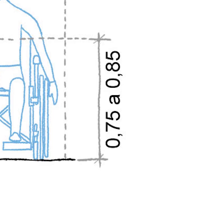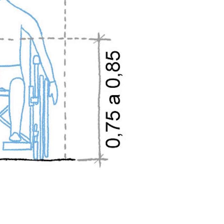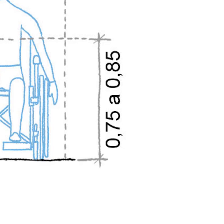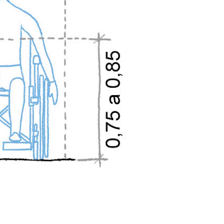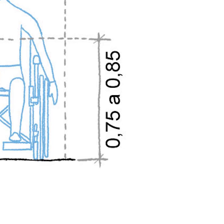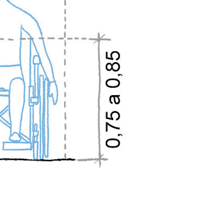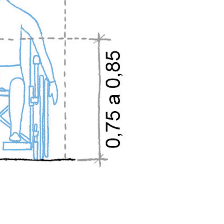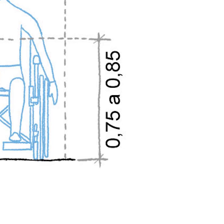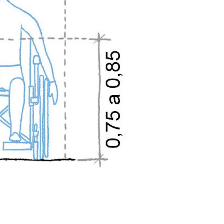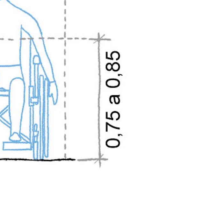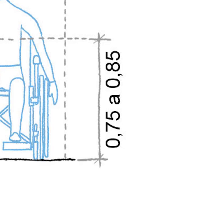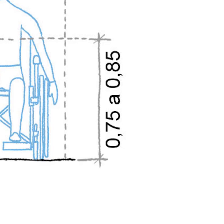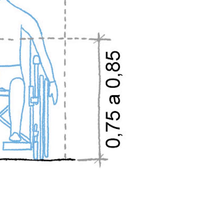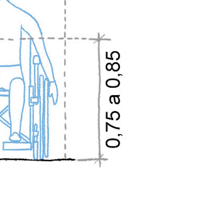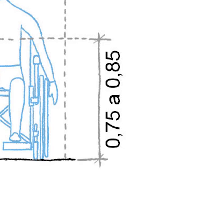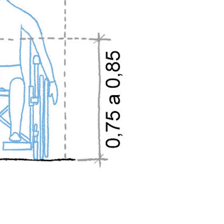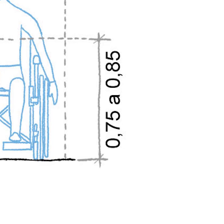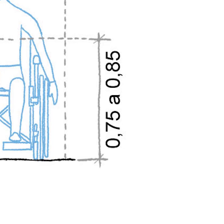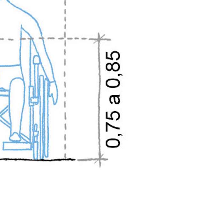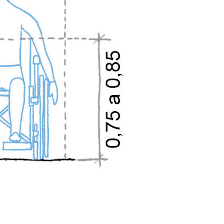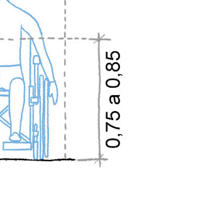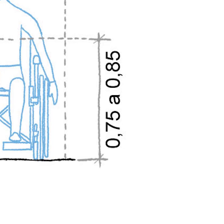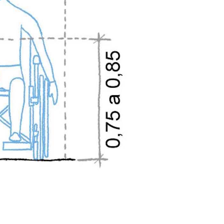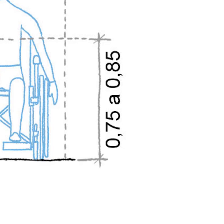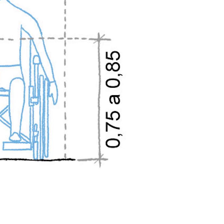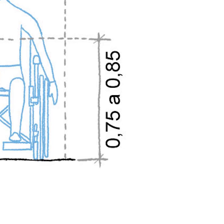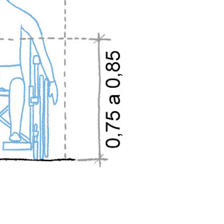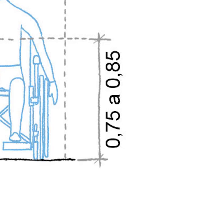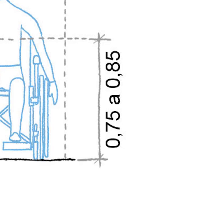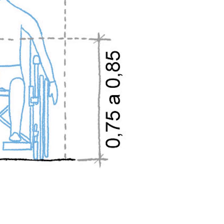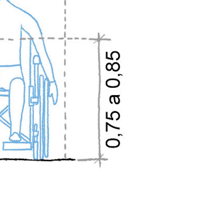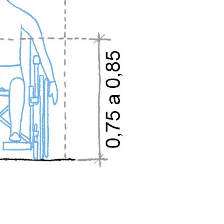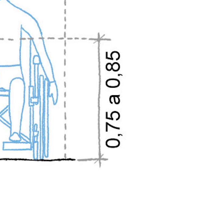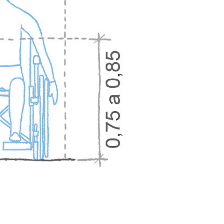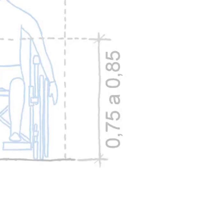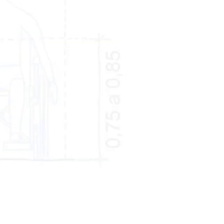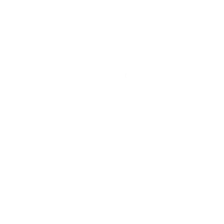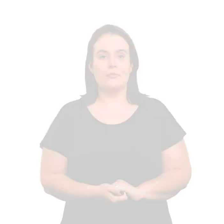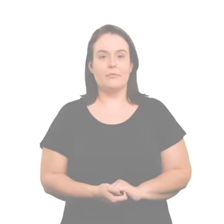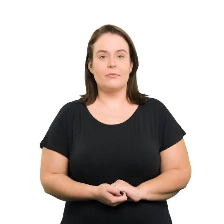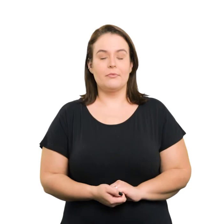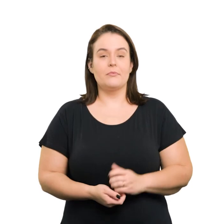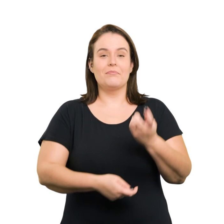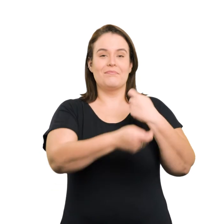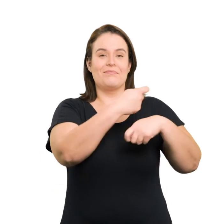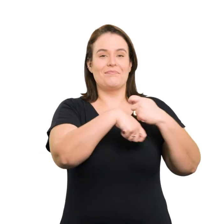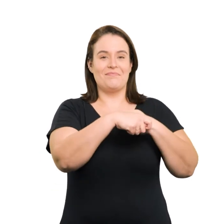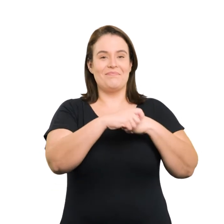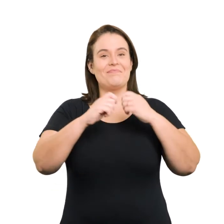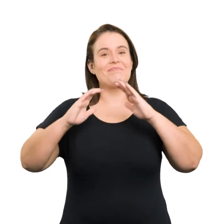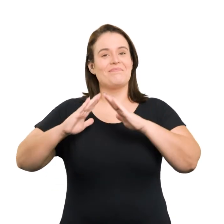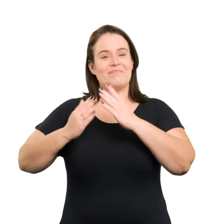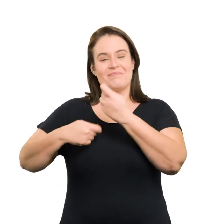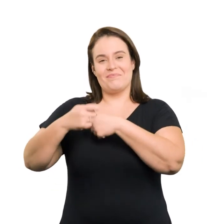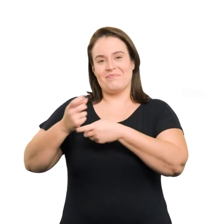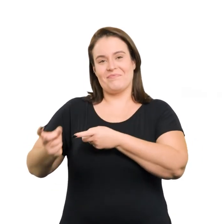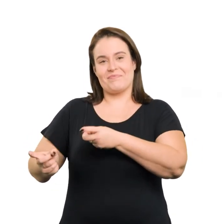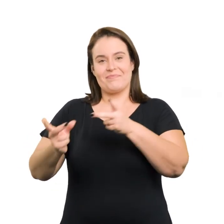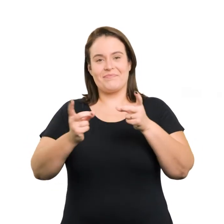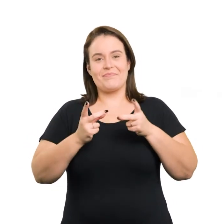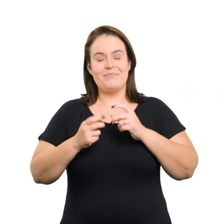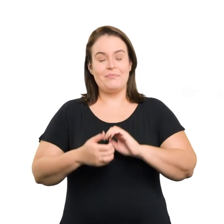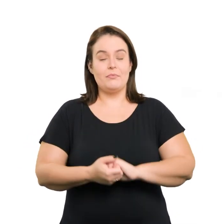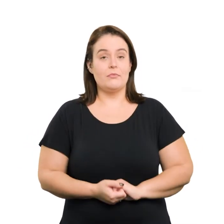O balcão precisa ter entre 75 e 85 cm de largura Comércios e lojas